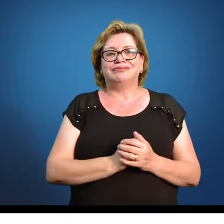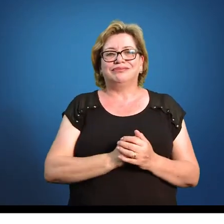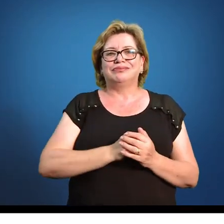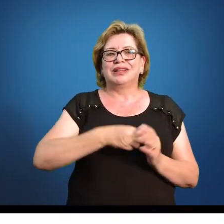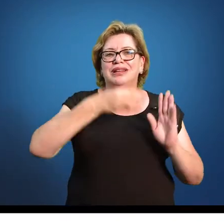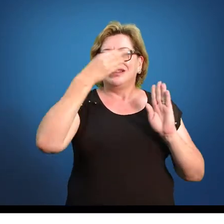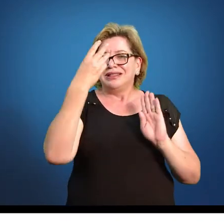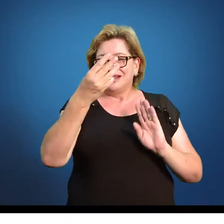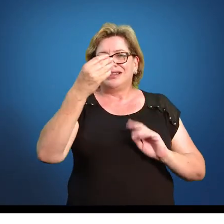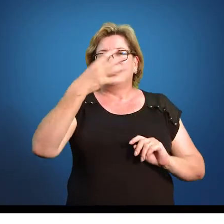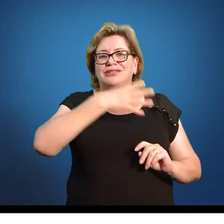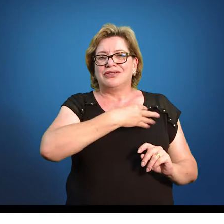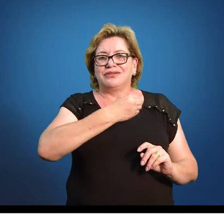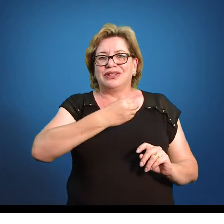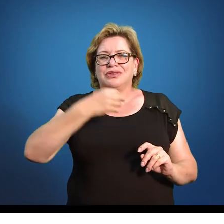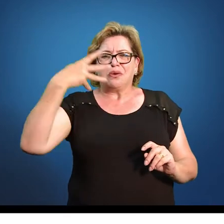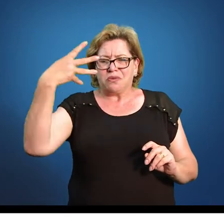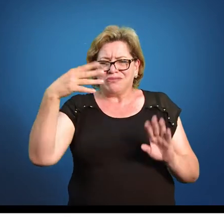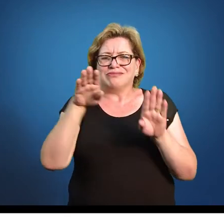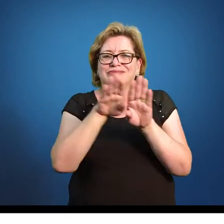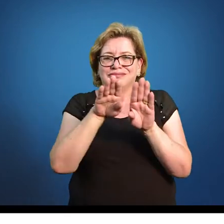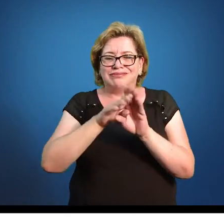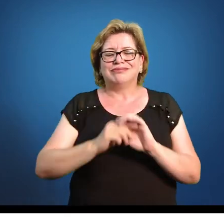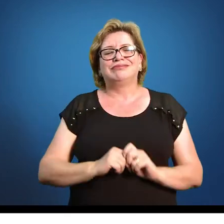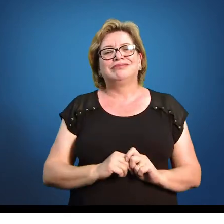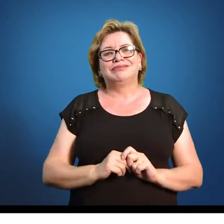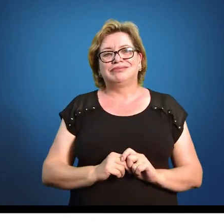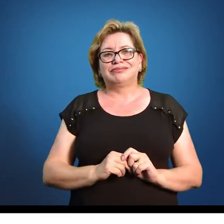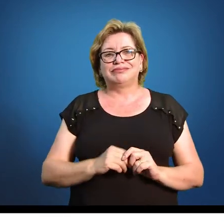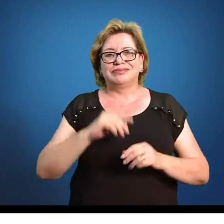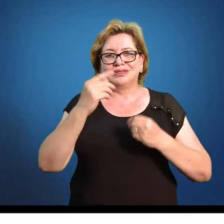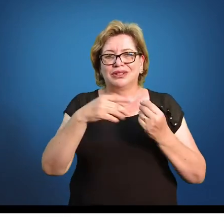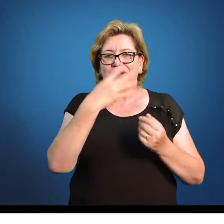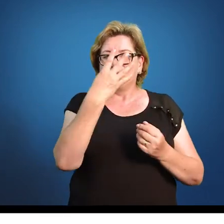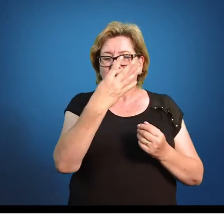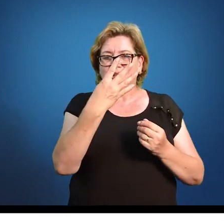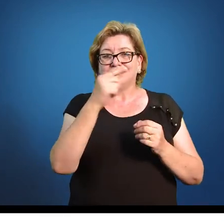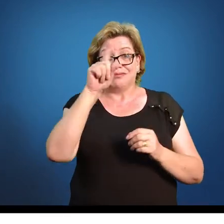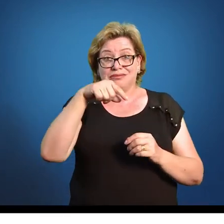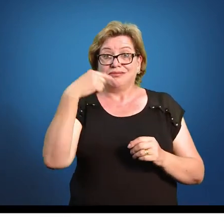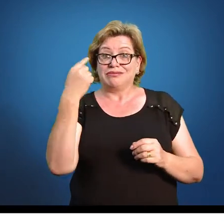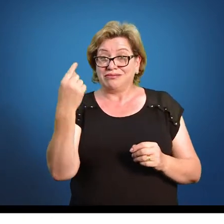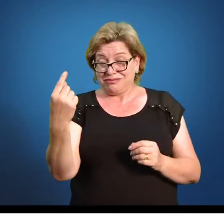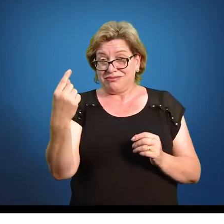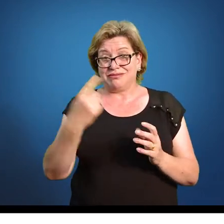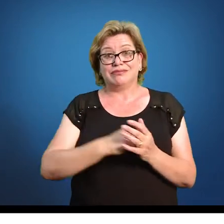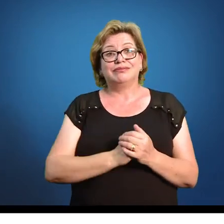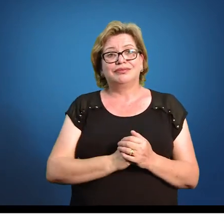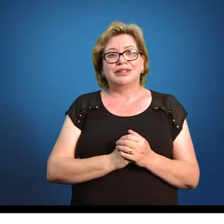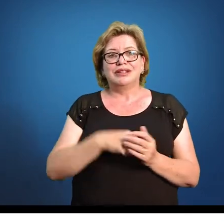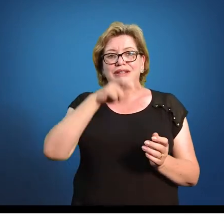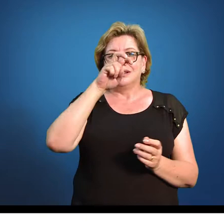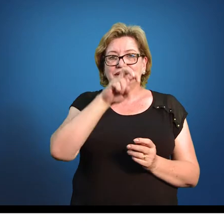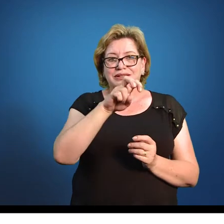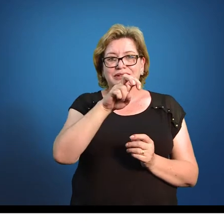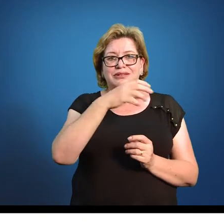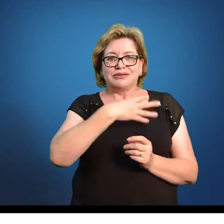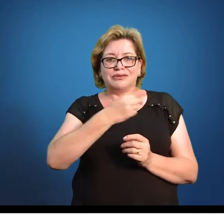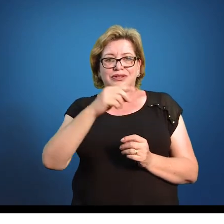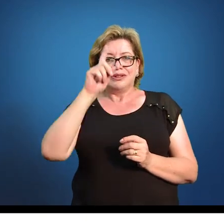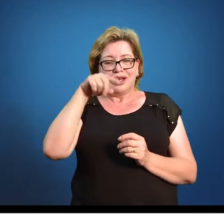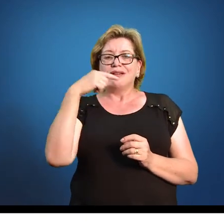Três filhos. Quatro também. Quatro filhos é um. E cinco filhos